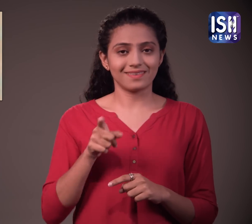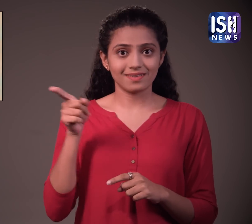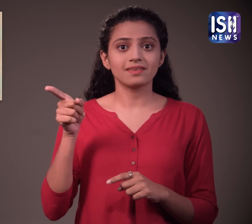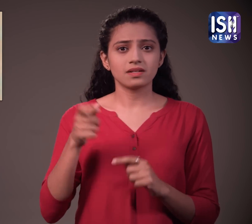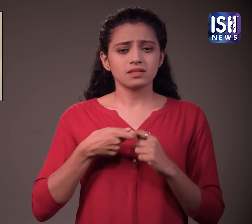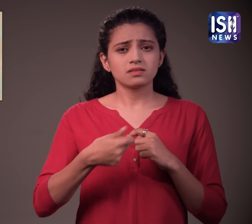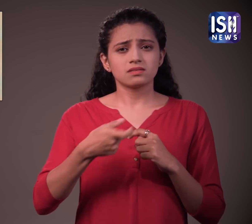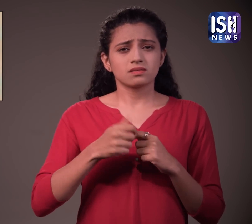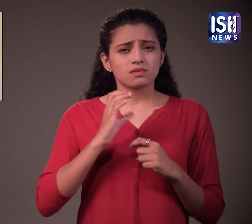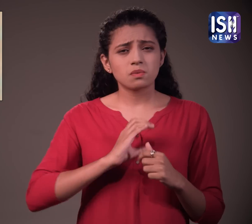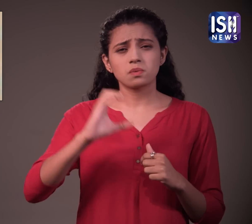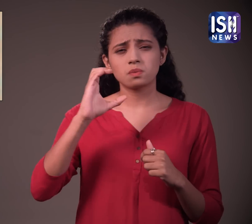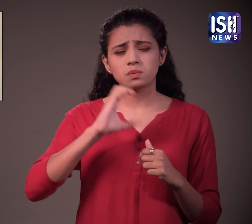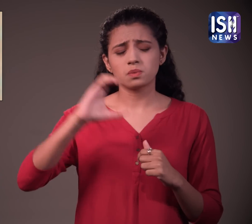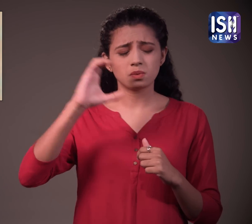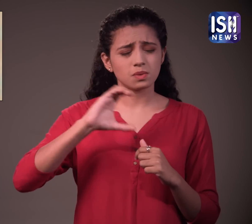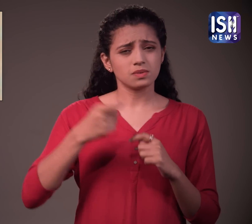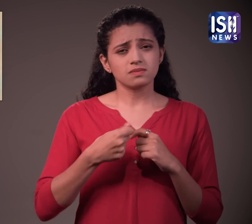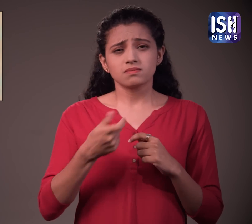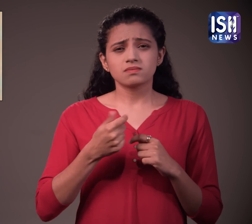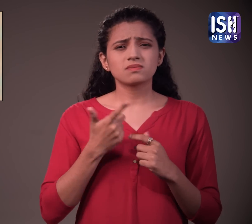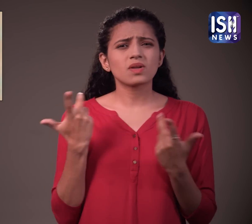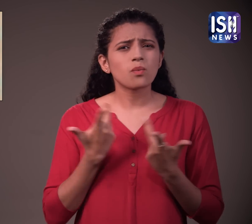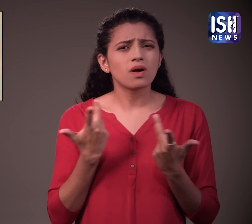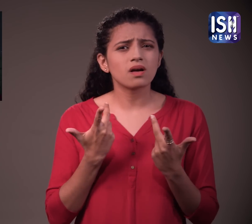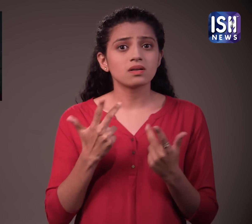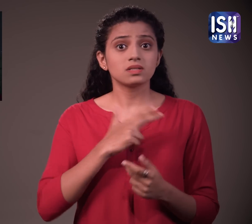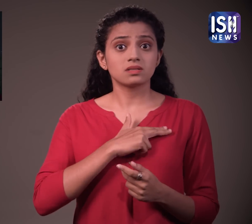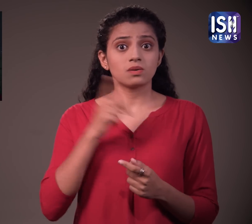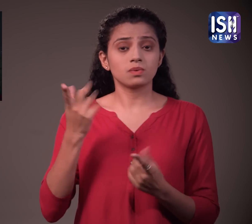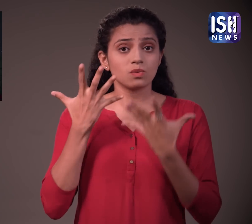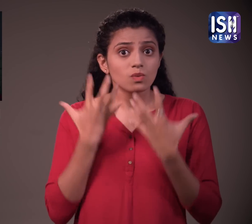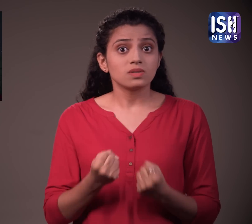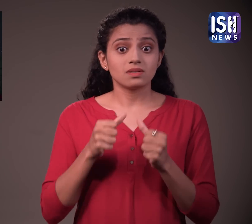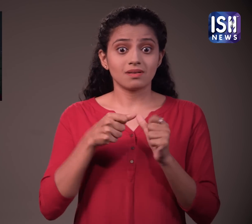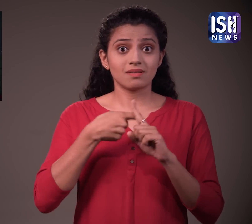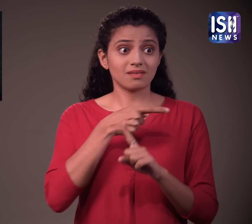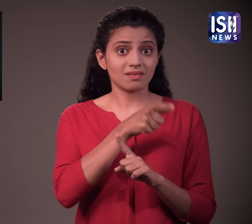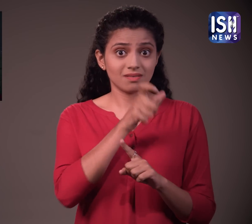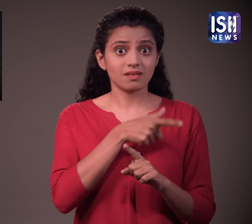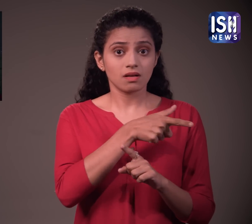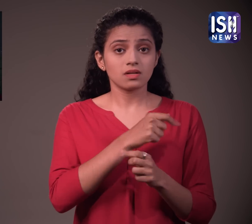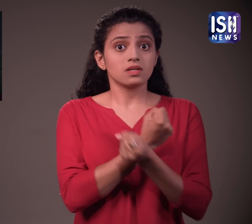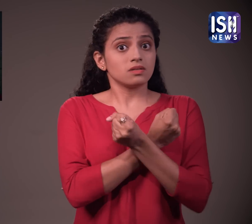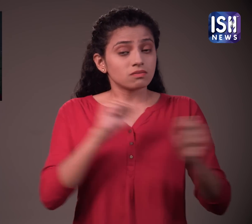अपने बेटे की रिहाई सुनिश्चित करने के लिए करोड़ो रुपे खर्च किये।